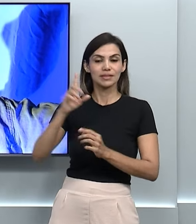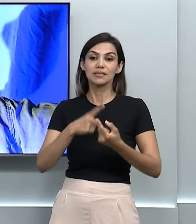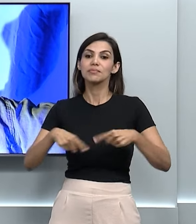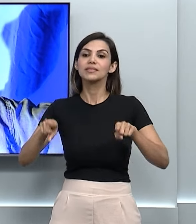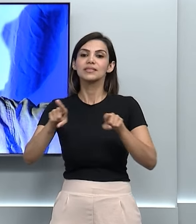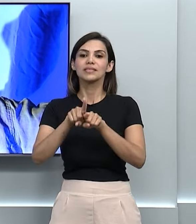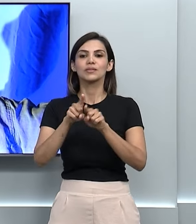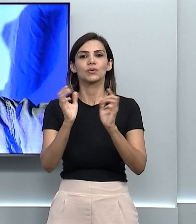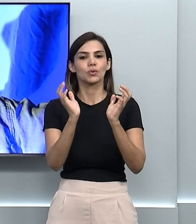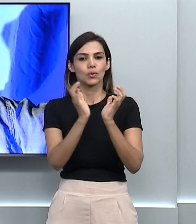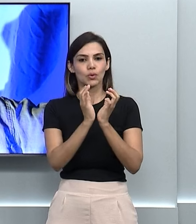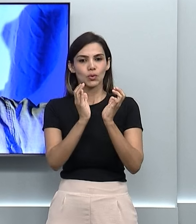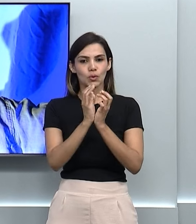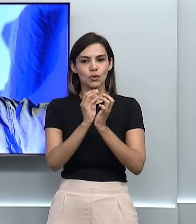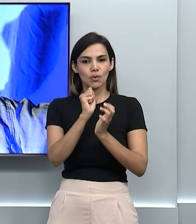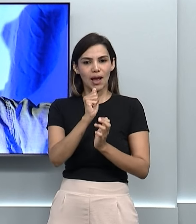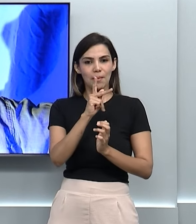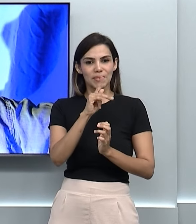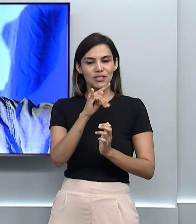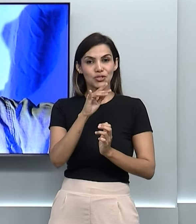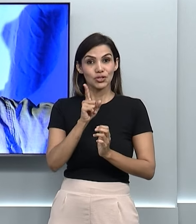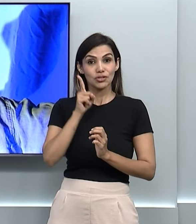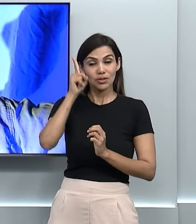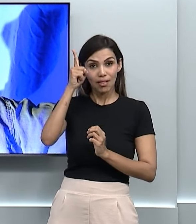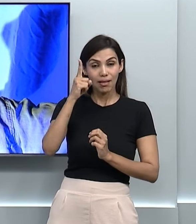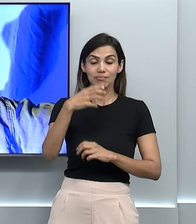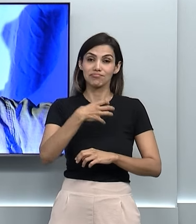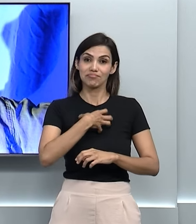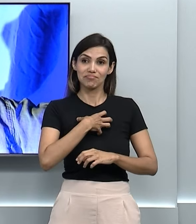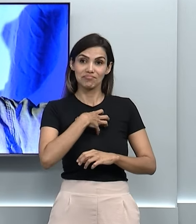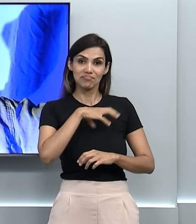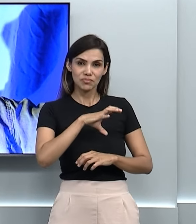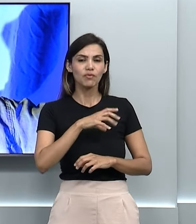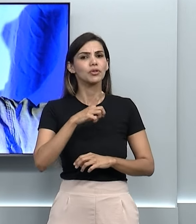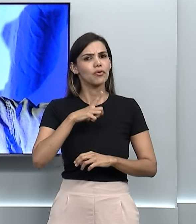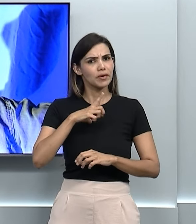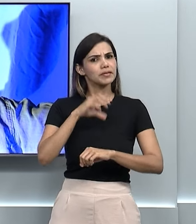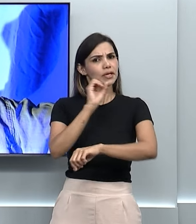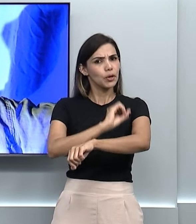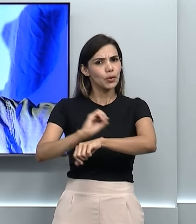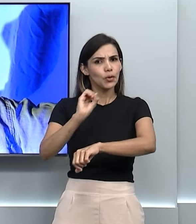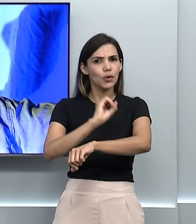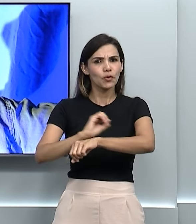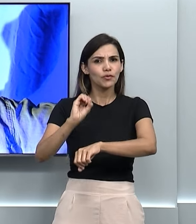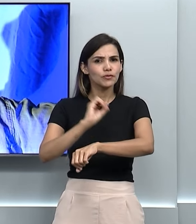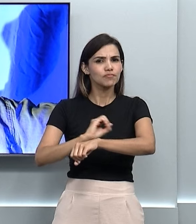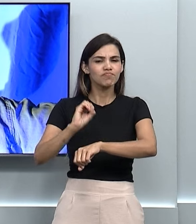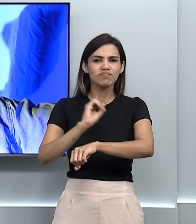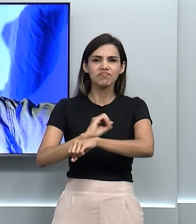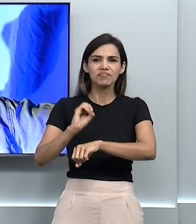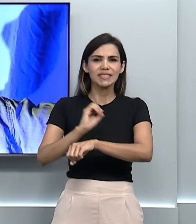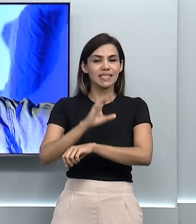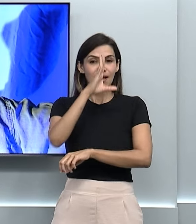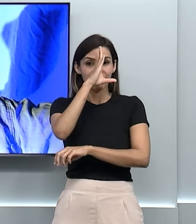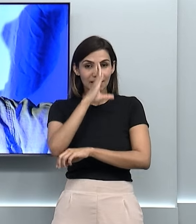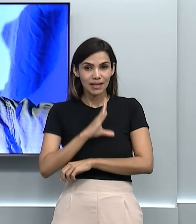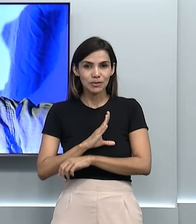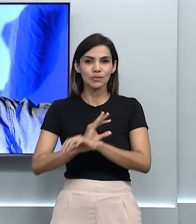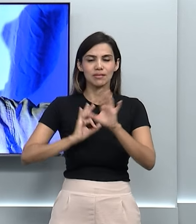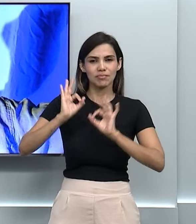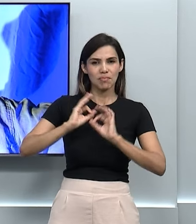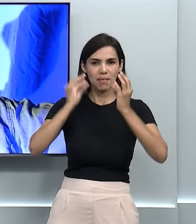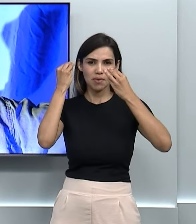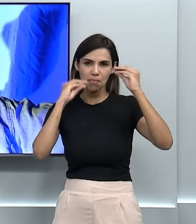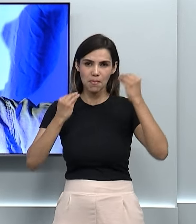Grupo Apetite Cultural de Salvador, vai oferecer oficinas gratuitas de criação de figurinos e cenários